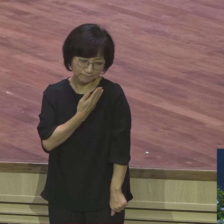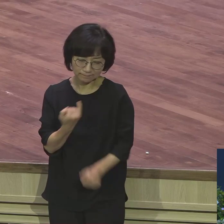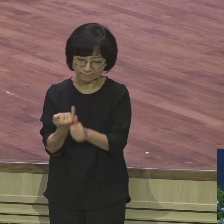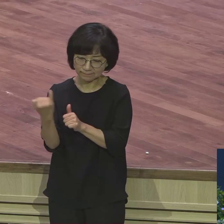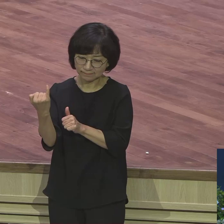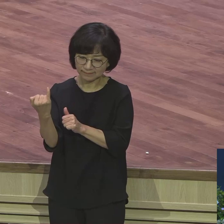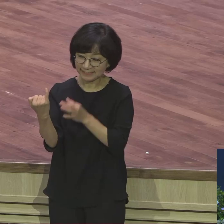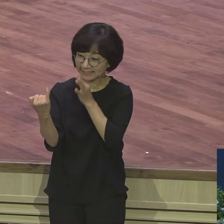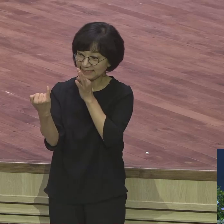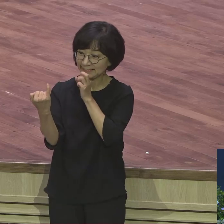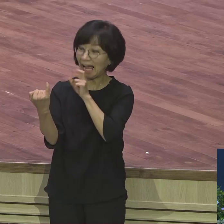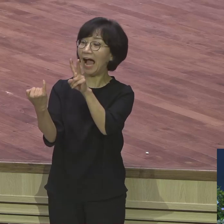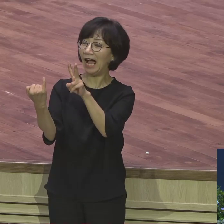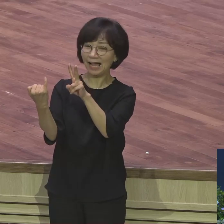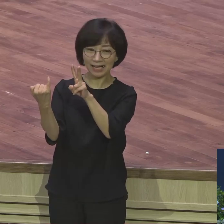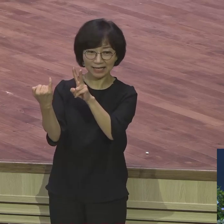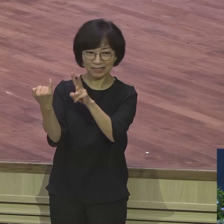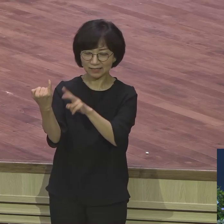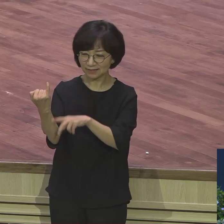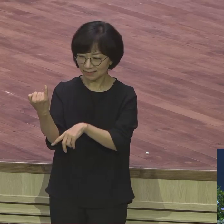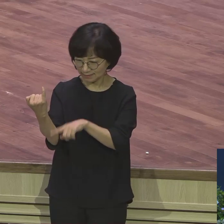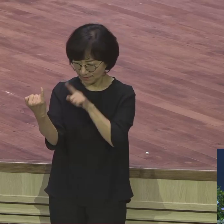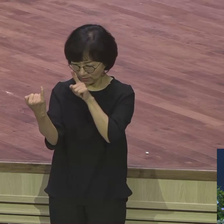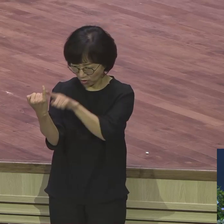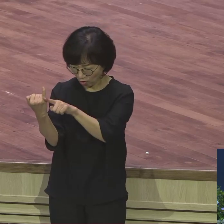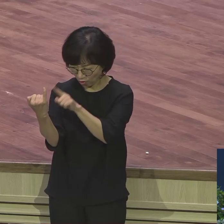네가 요셉 꼬셨지 그랬습니다